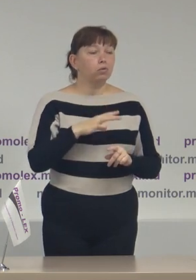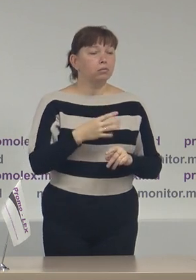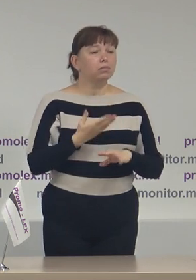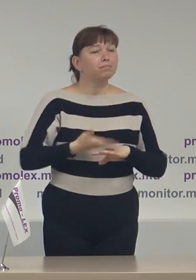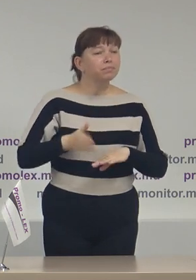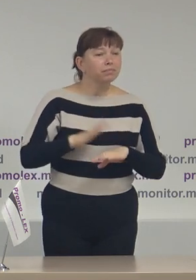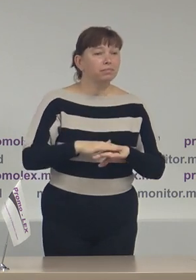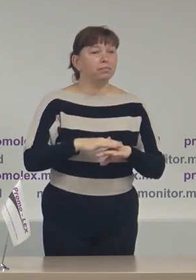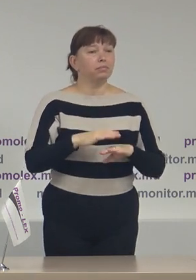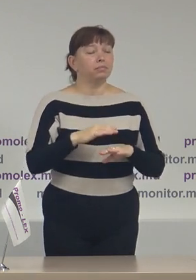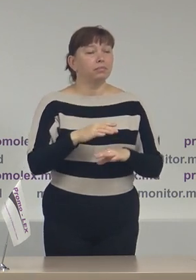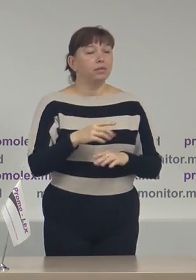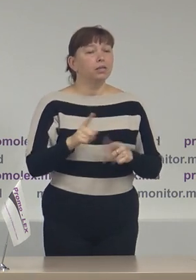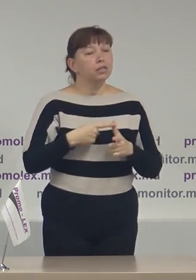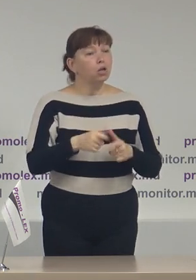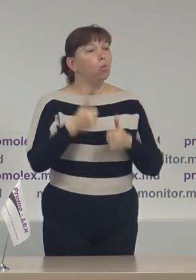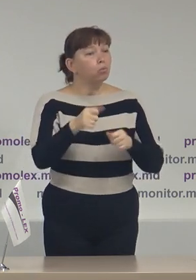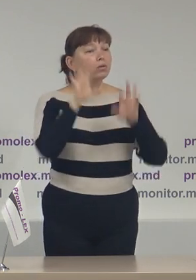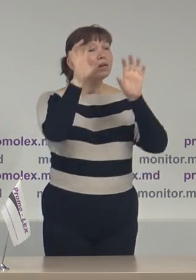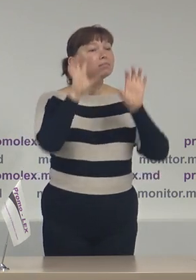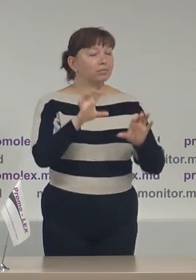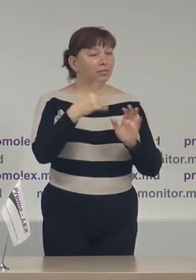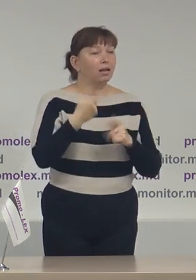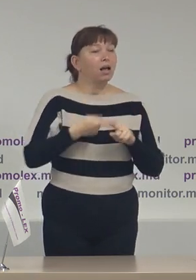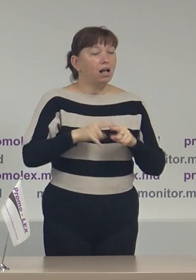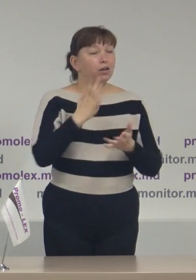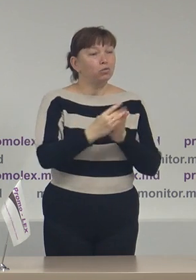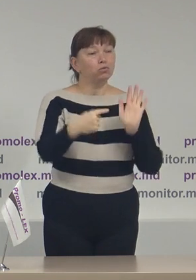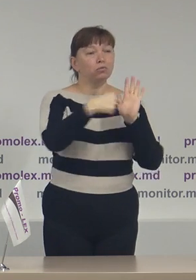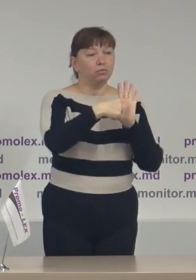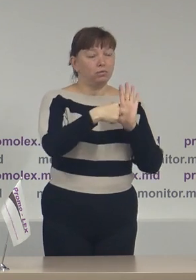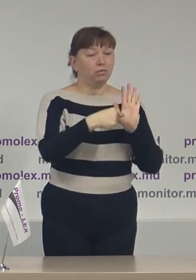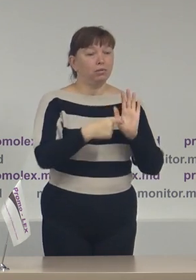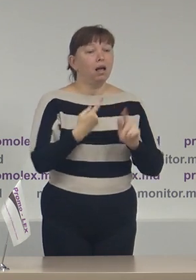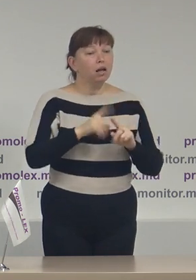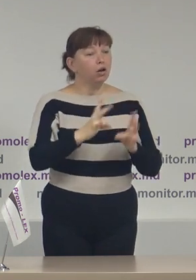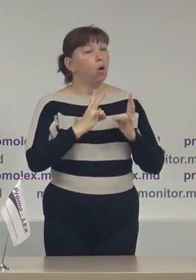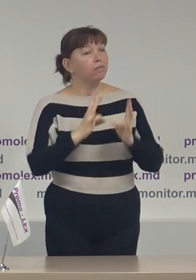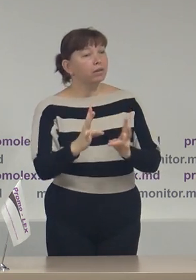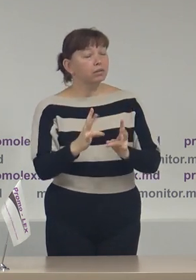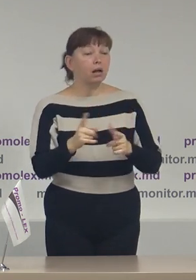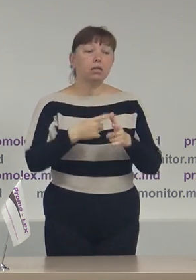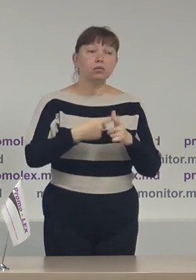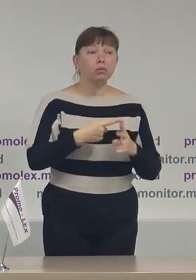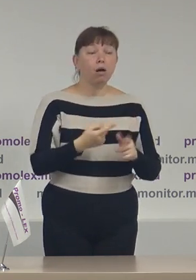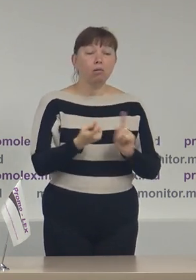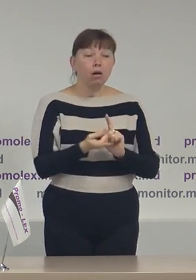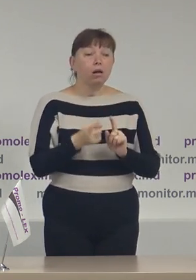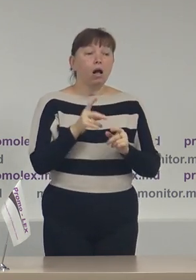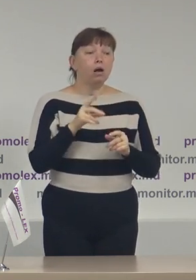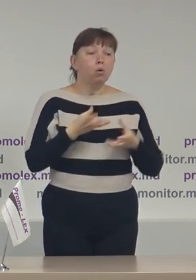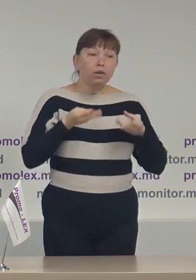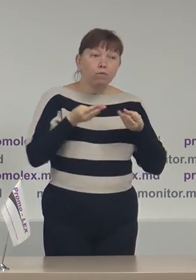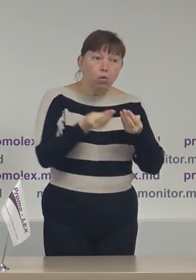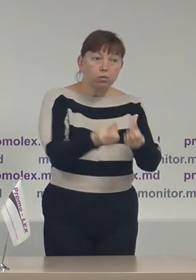sau bune ale cadrului legal care au afectat sau vor influența